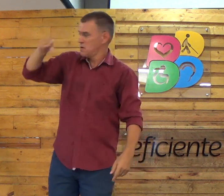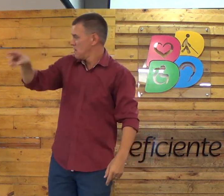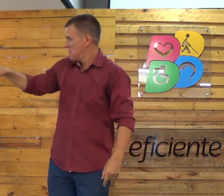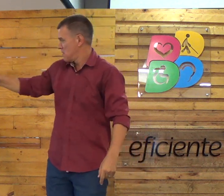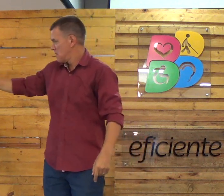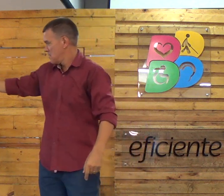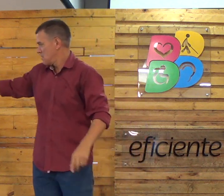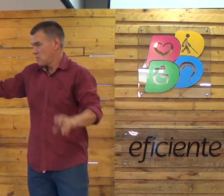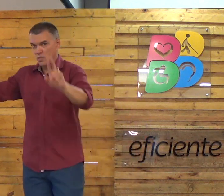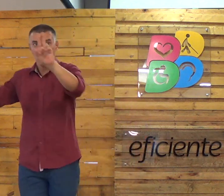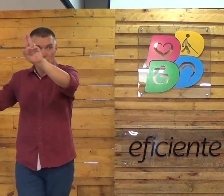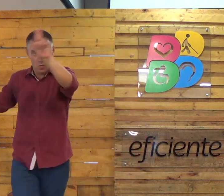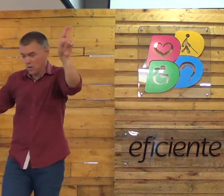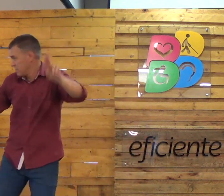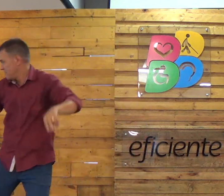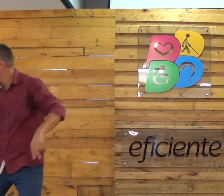Quero falar um pouco sobre miconemos.